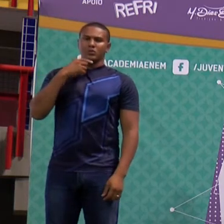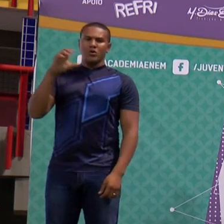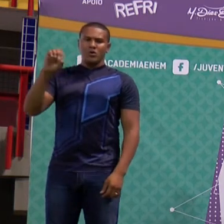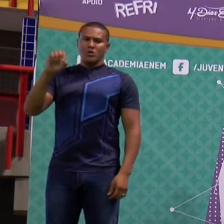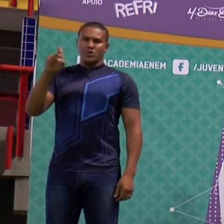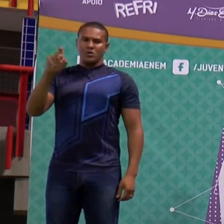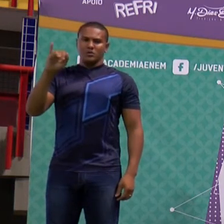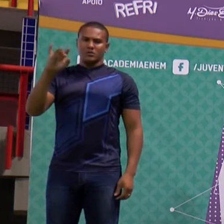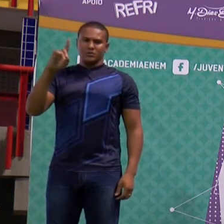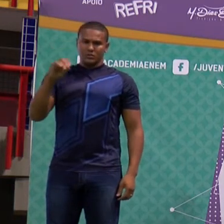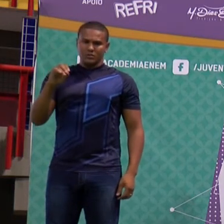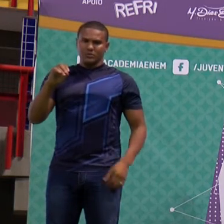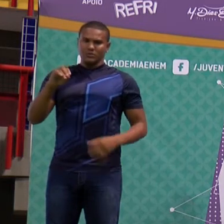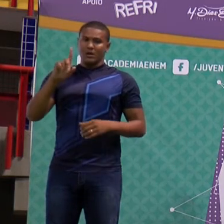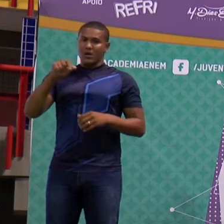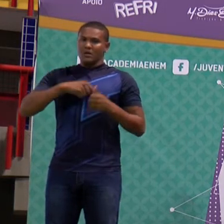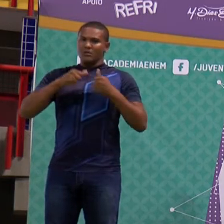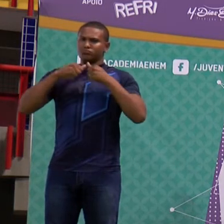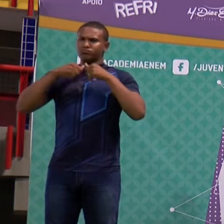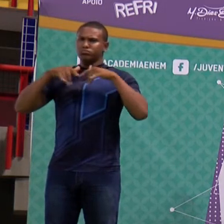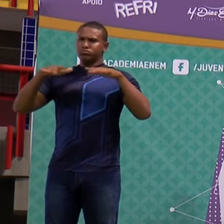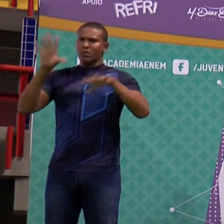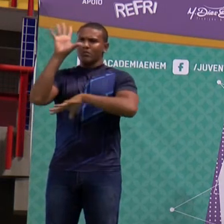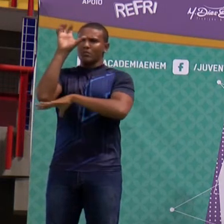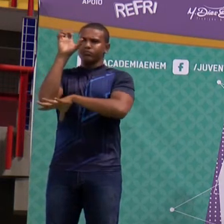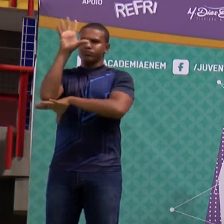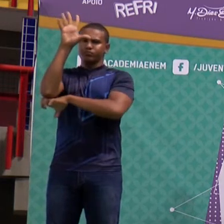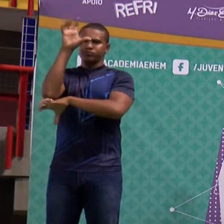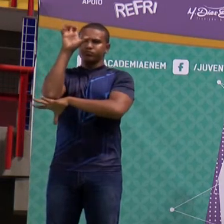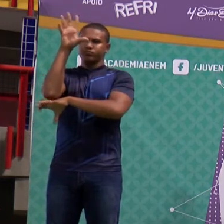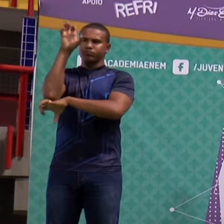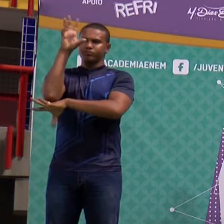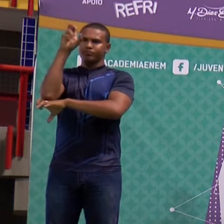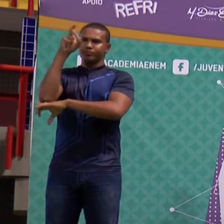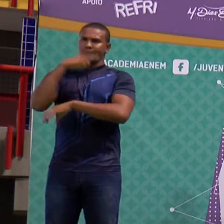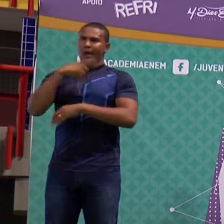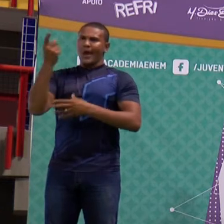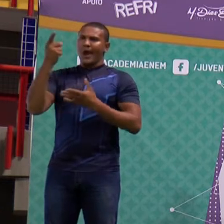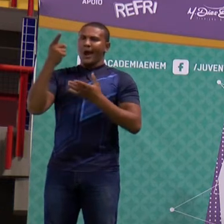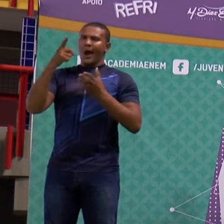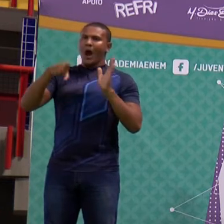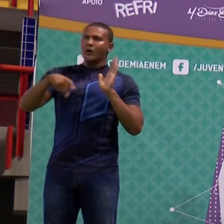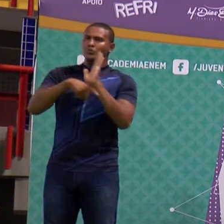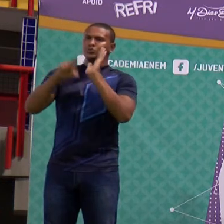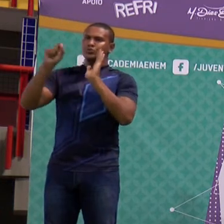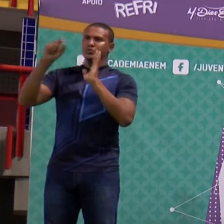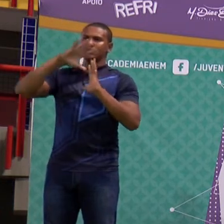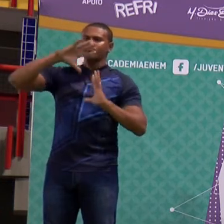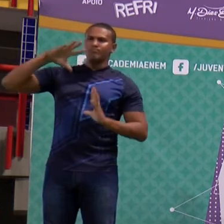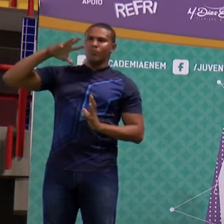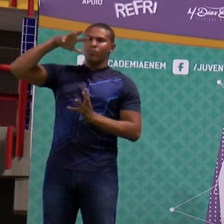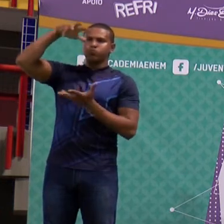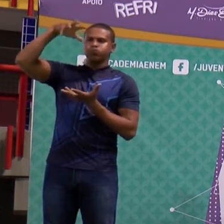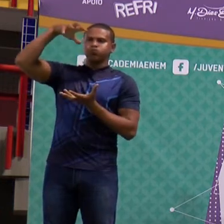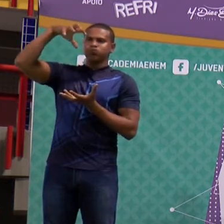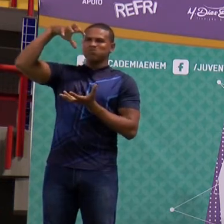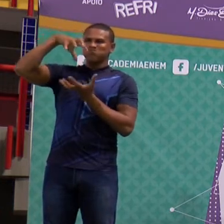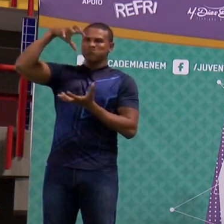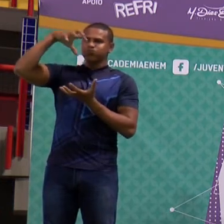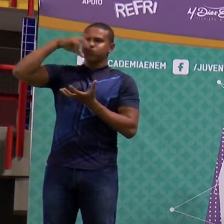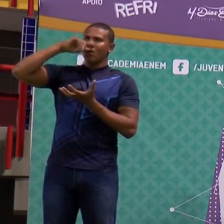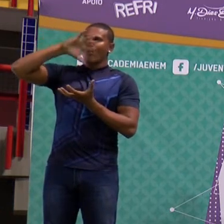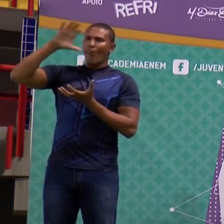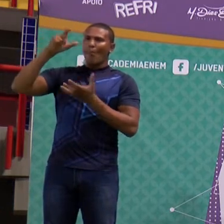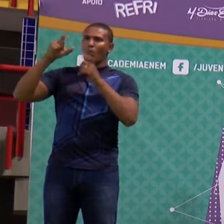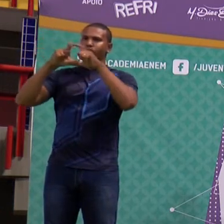fotossíntese contribui para a acentuação do efeito estufa. Ora, o aluno mais atento sabe que